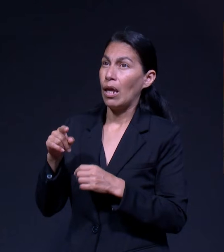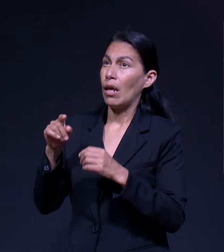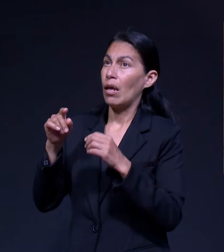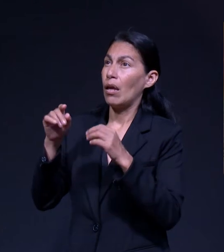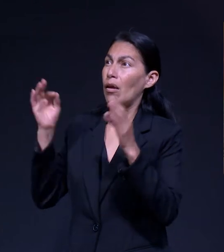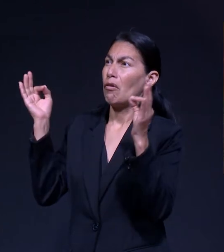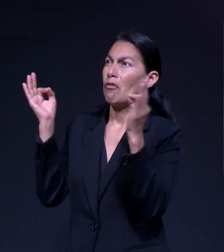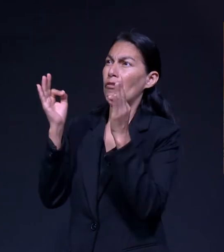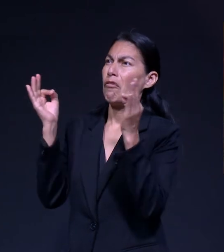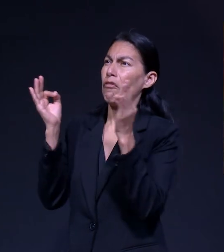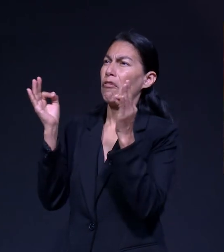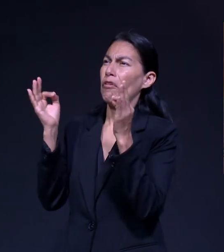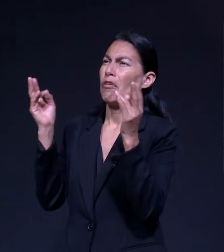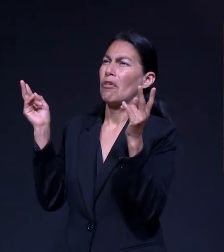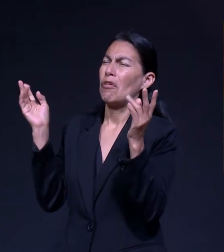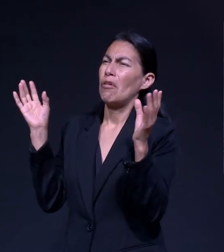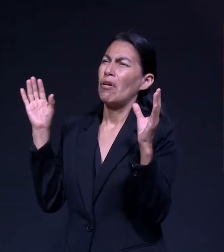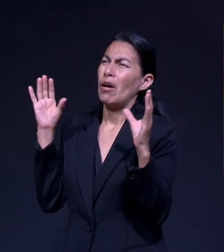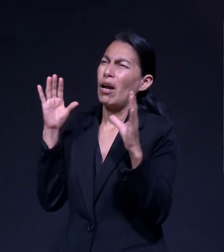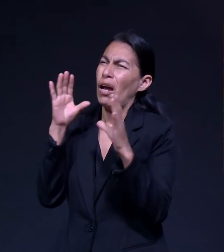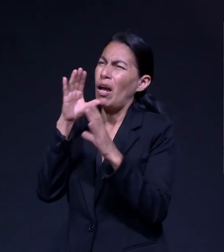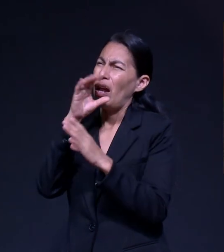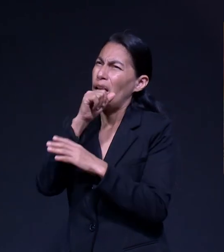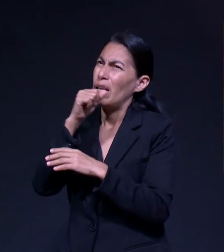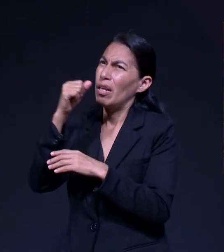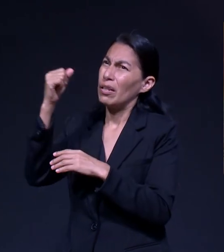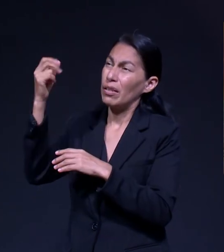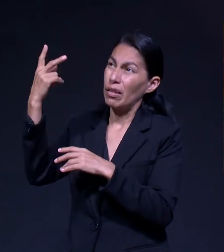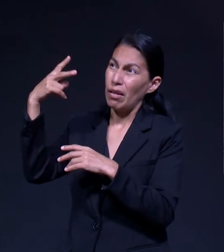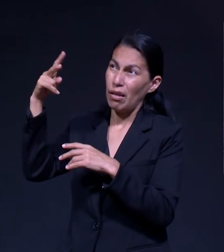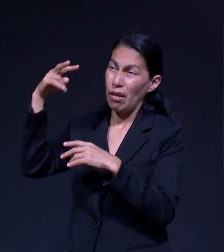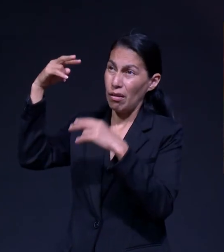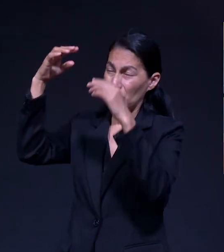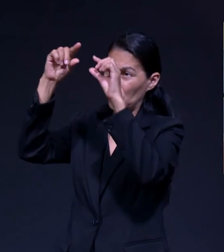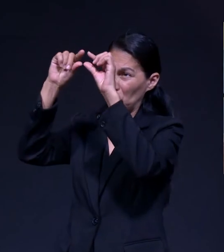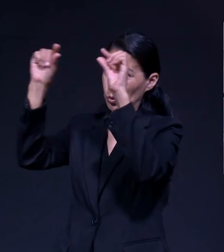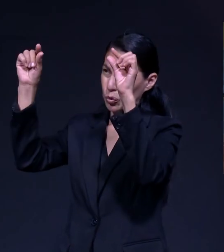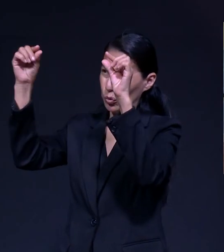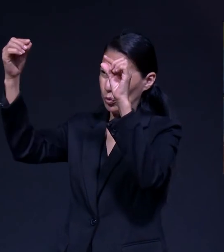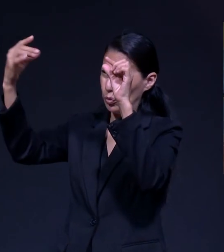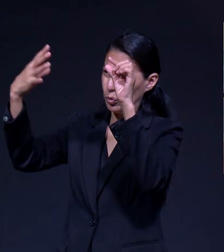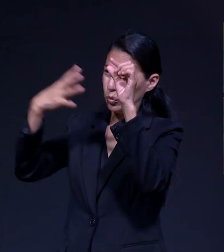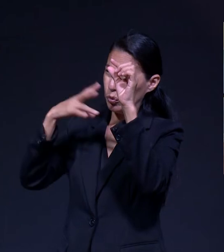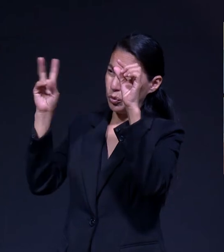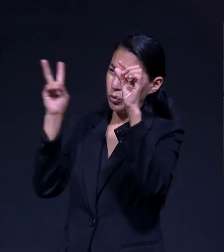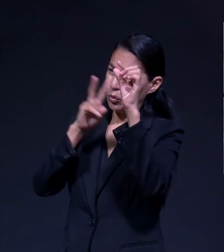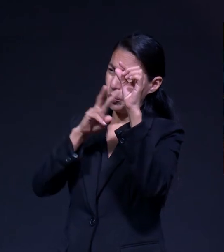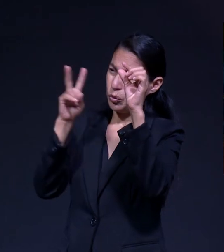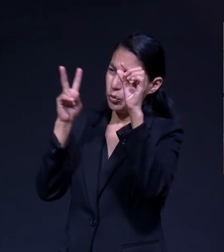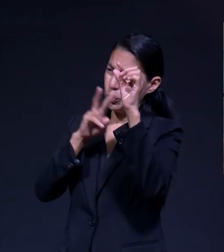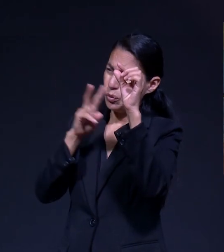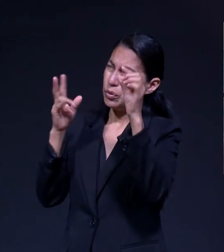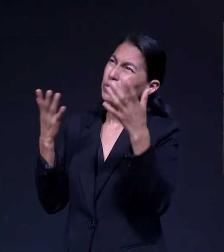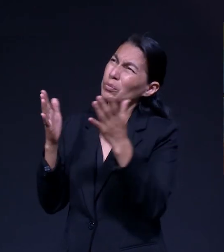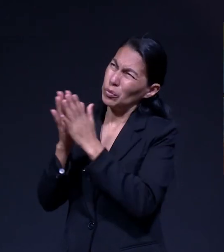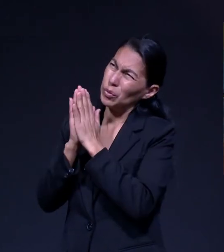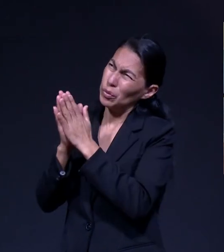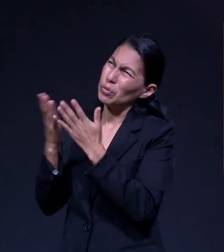Porque Me Habían Dicho Que El Clima Aquí Es Intenso En El Verano En El Invierno Así Que También Le Dije Calefacción Y